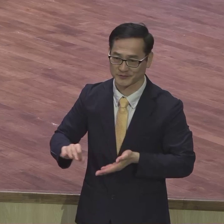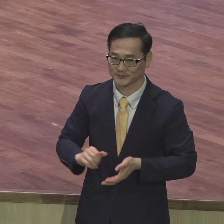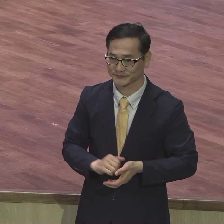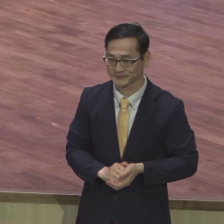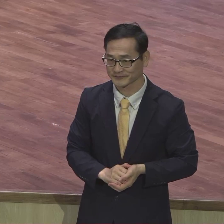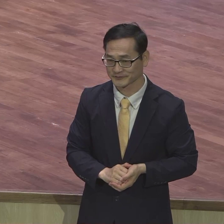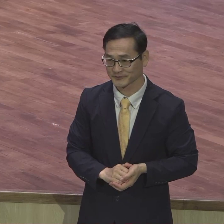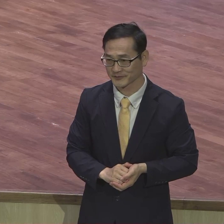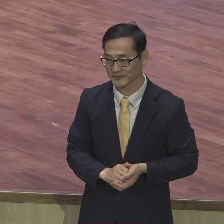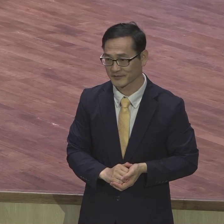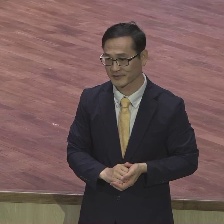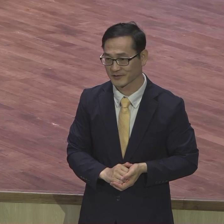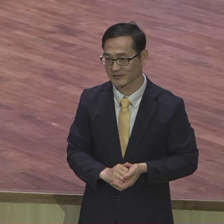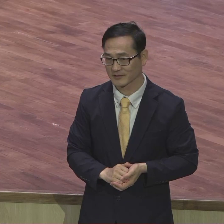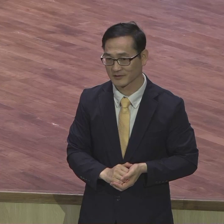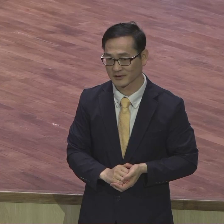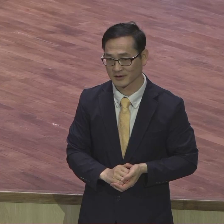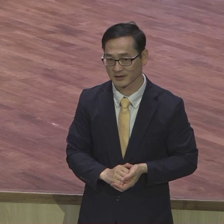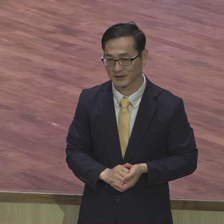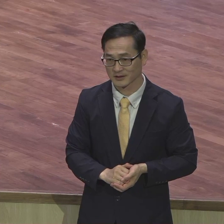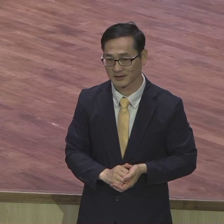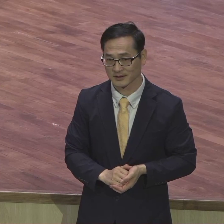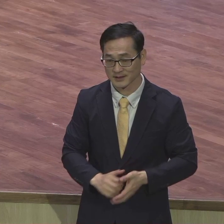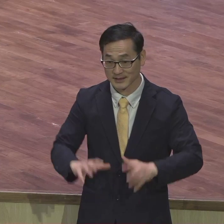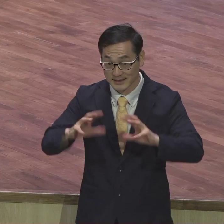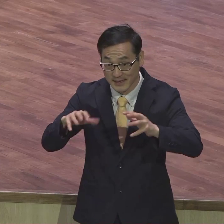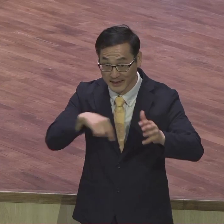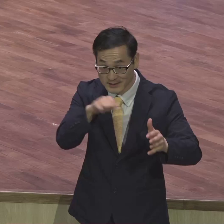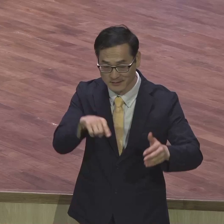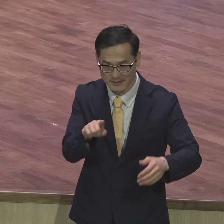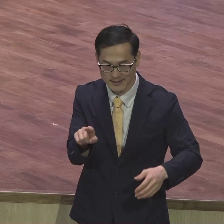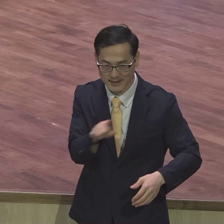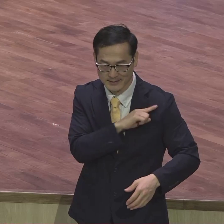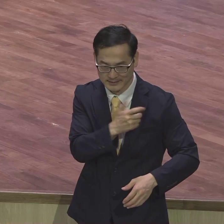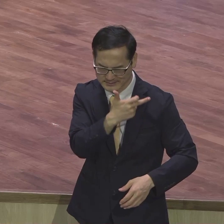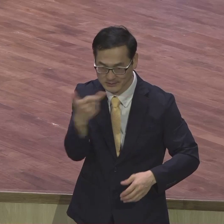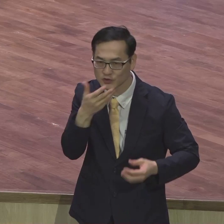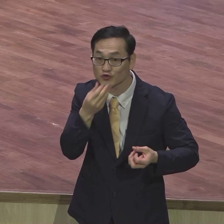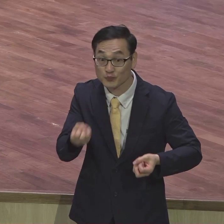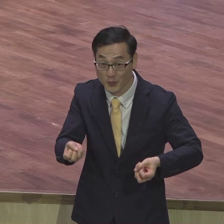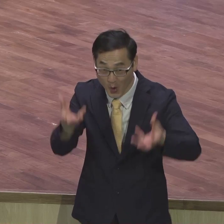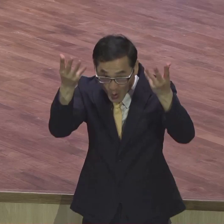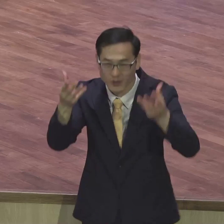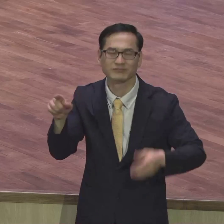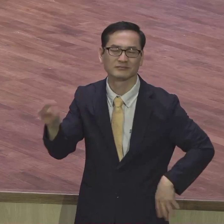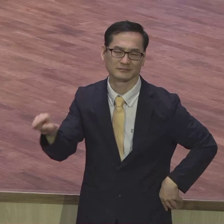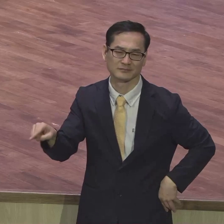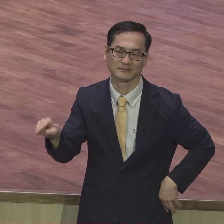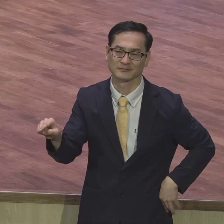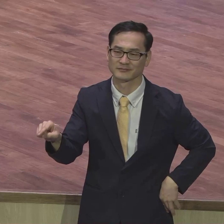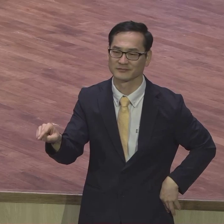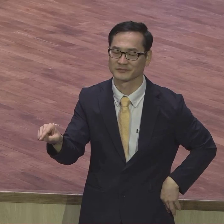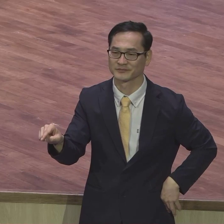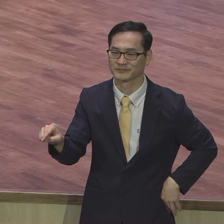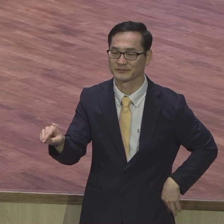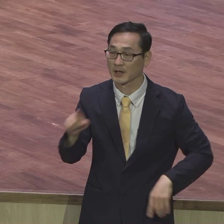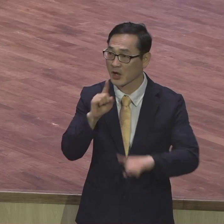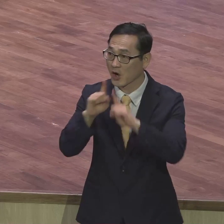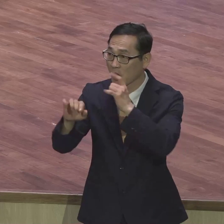최고의 축복이다 우리가 이렇게 언약의 여정을 가야 할 당연성 그것이 좀